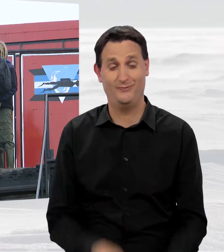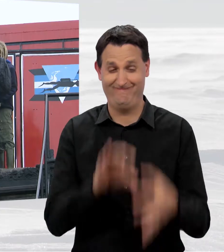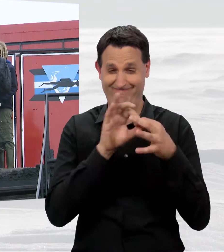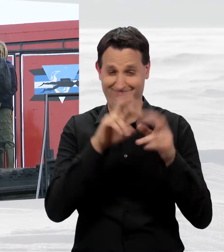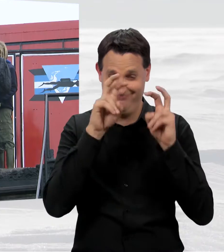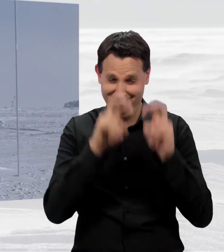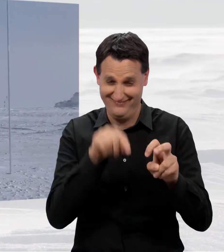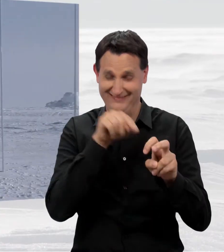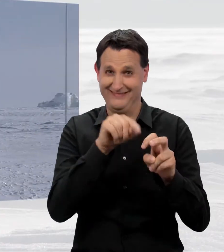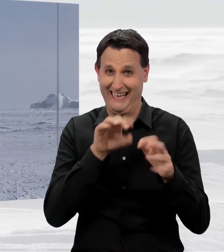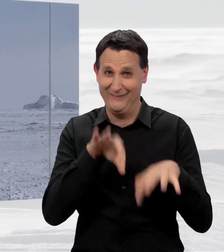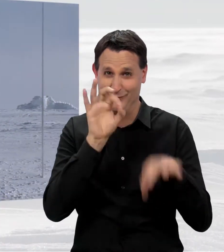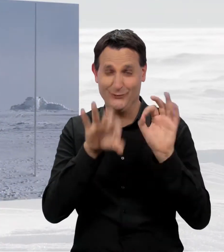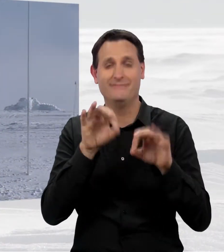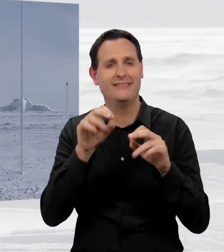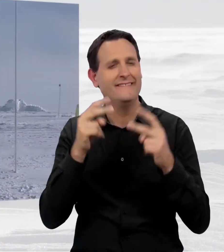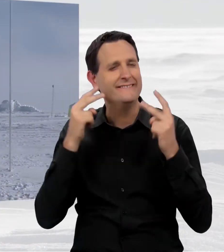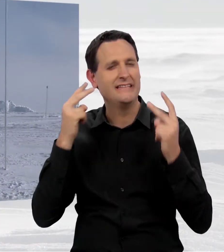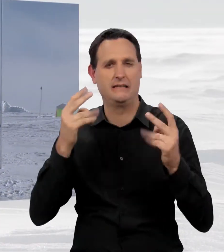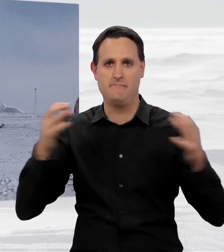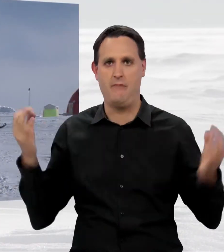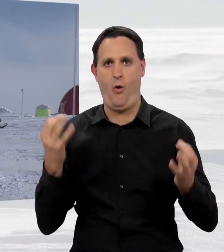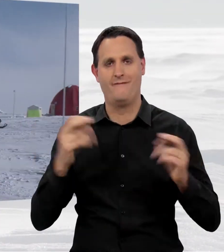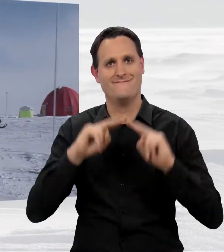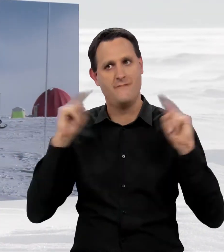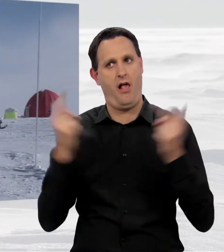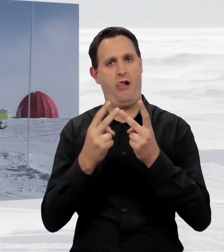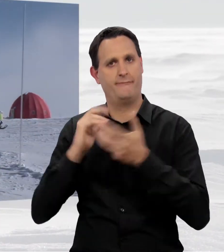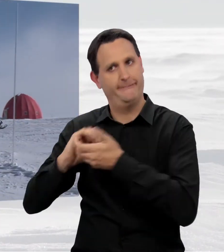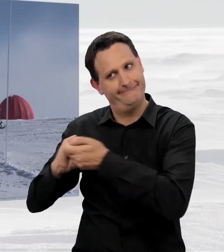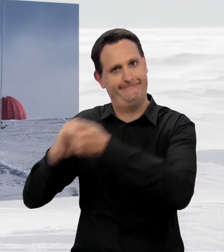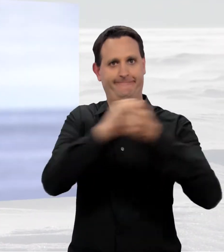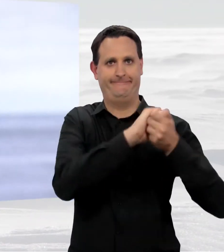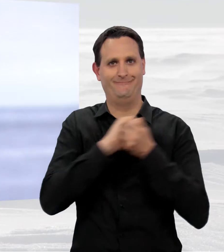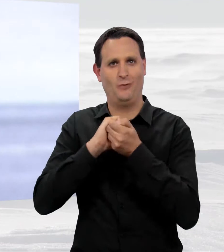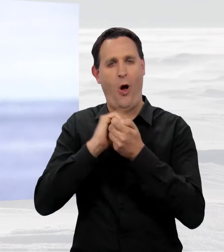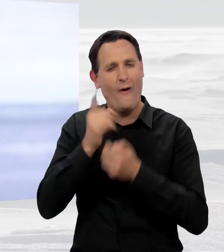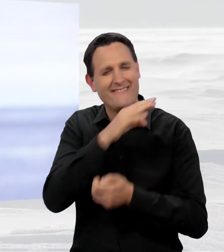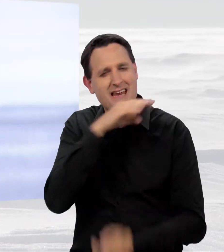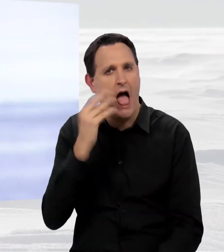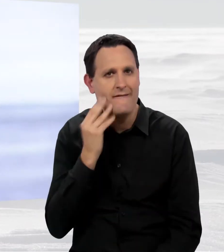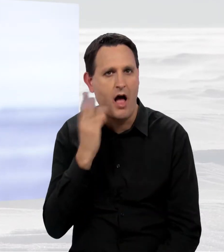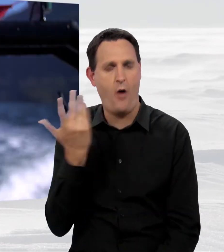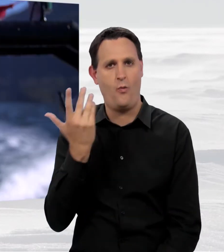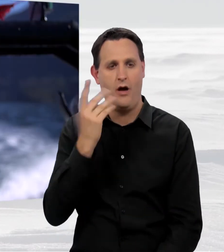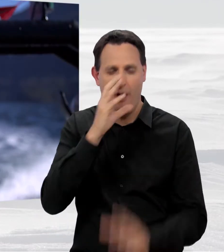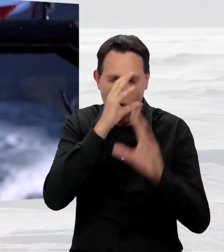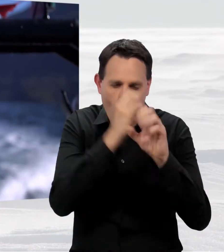Die Entschlüsselung verlangt nach weltweiter Kooperation, nach viel Erfahrung und Faszination.